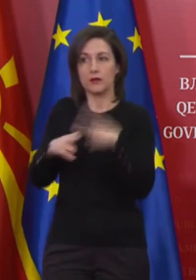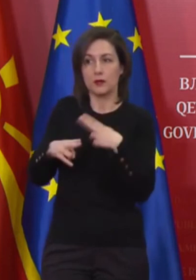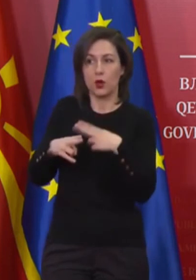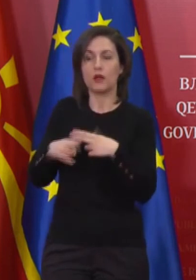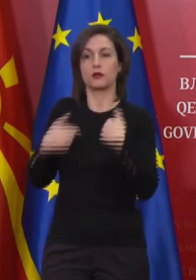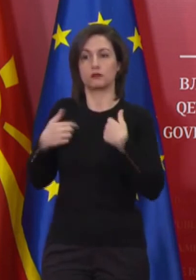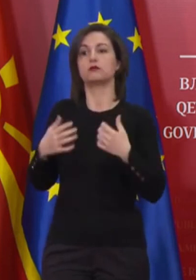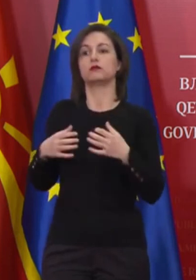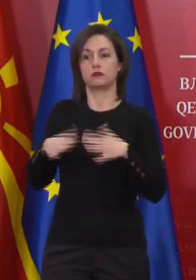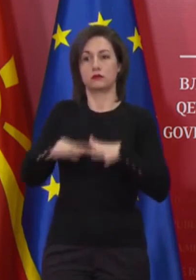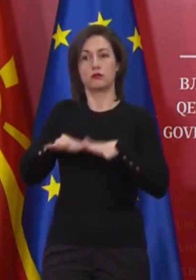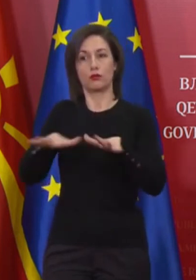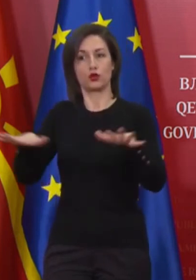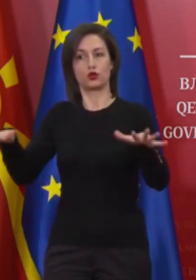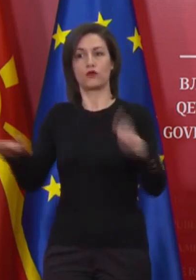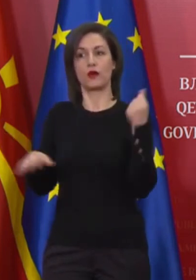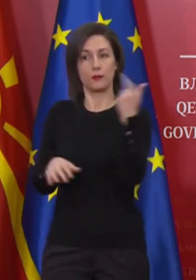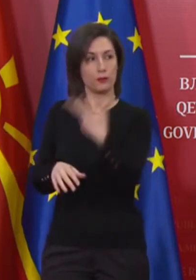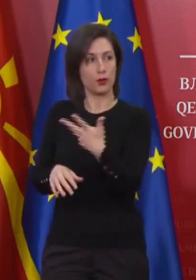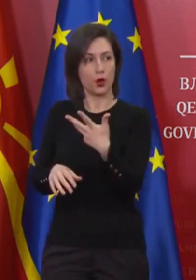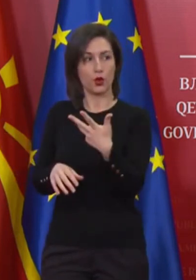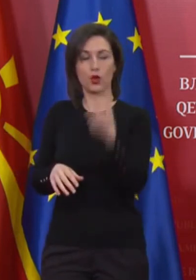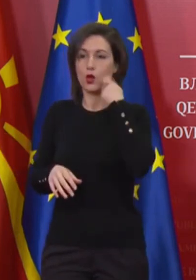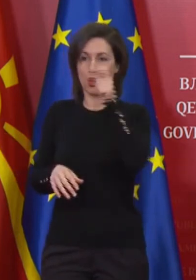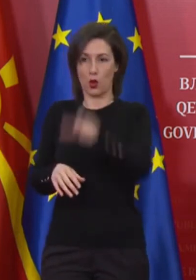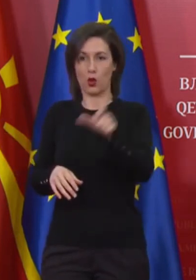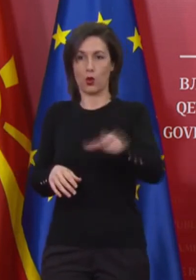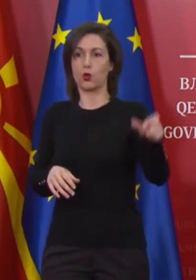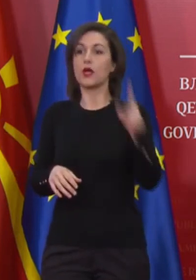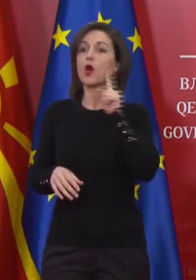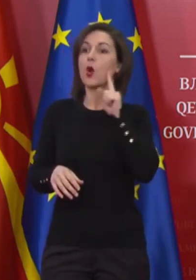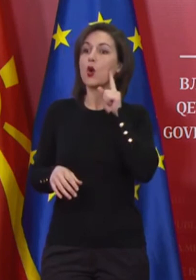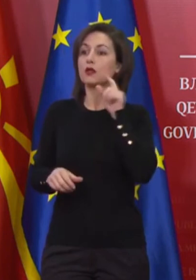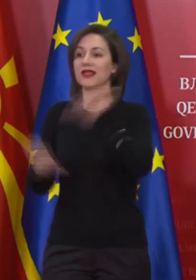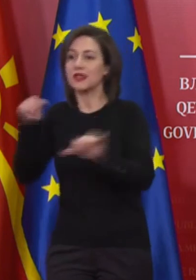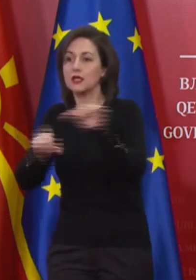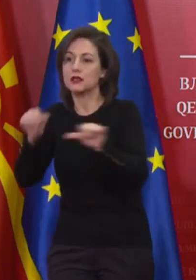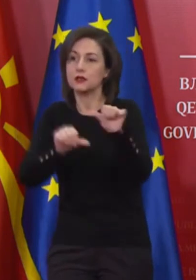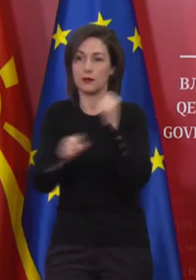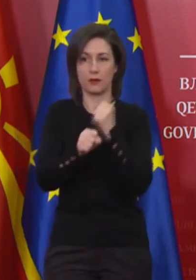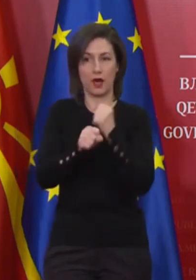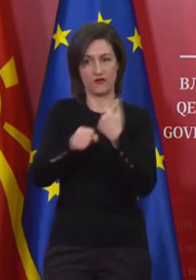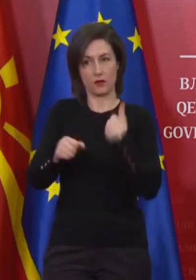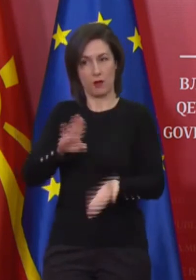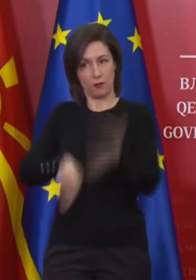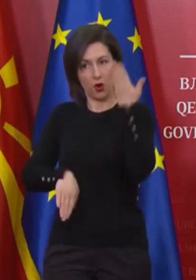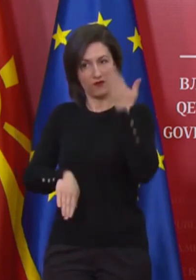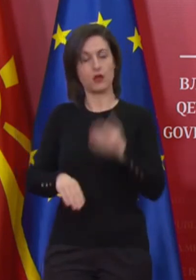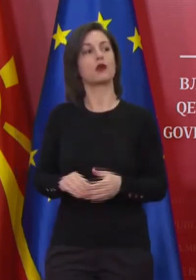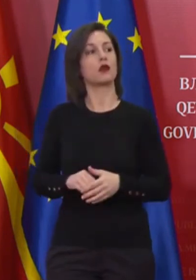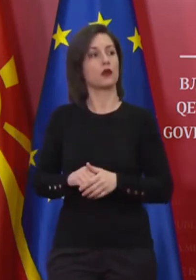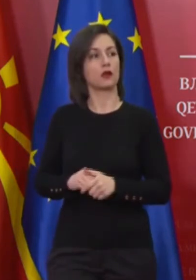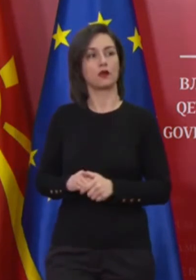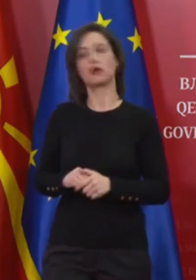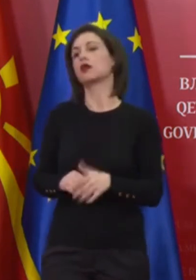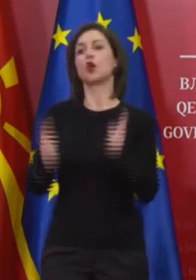прошируваме бројката на луѓе која што се тестира, очагуваме во текот на денот или во утрешниот ден